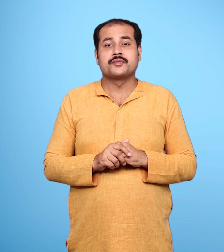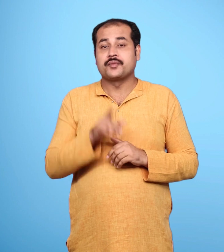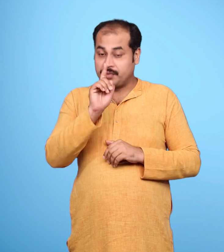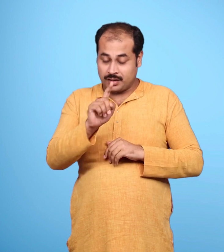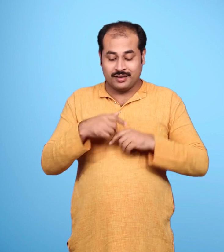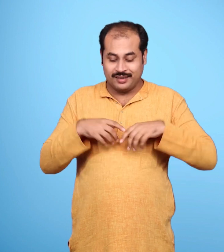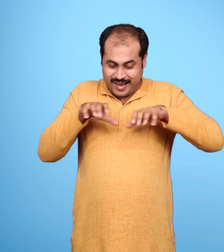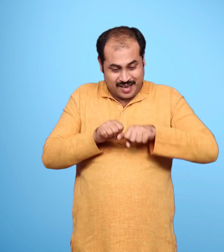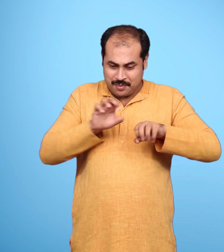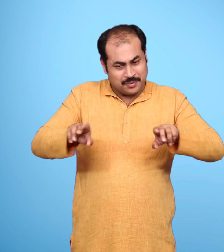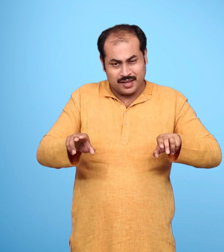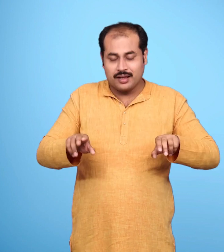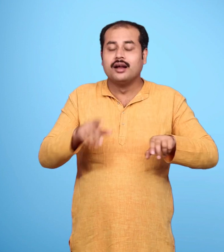रावन को घायल कर डाला